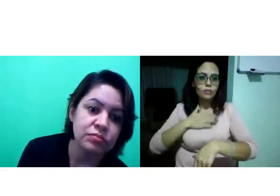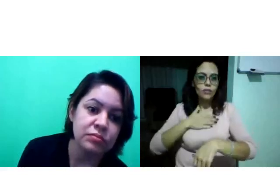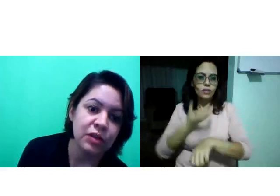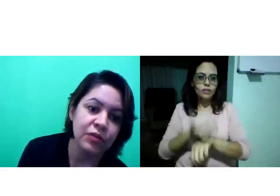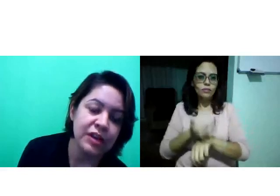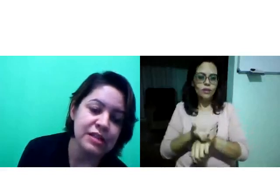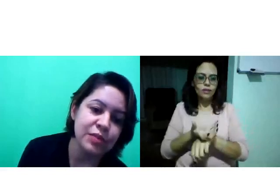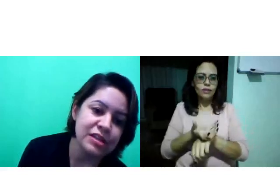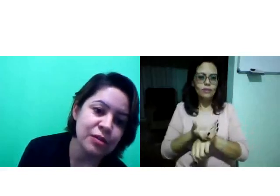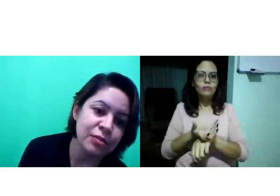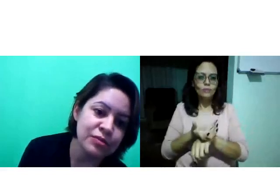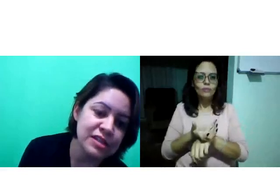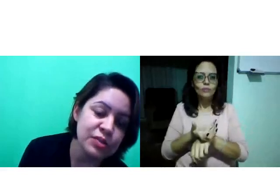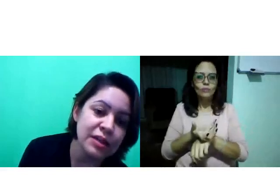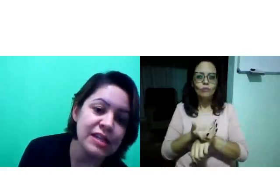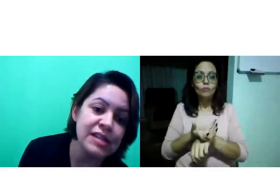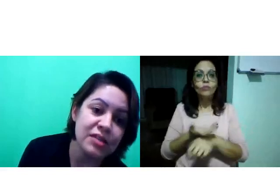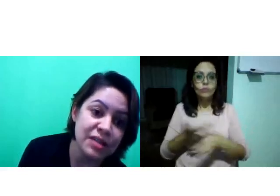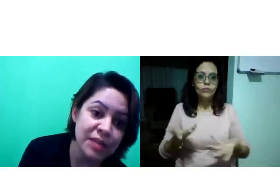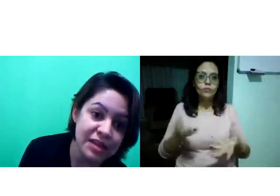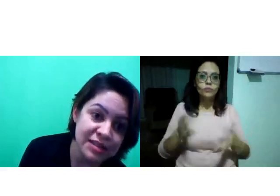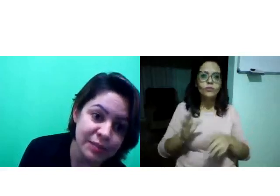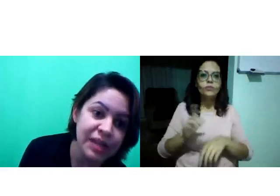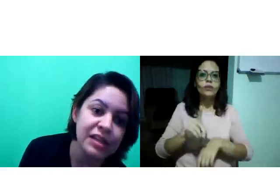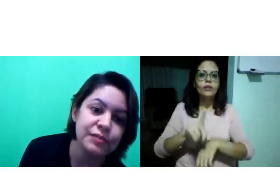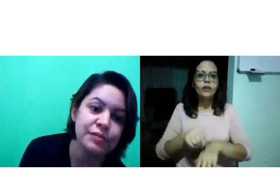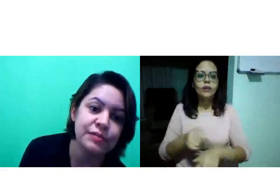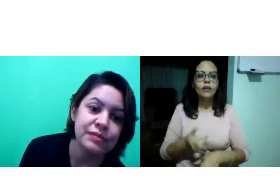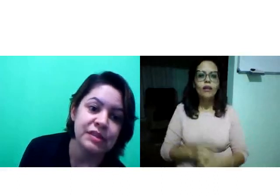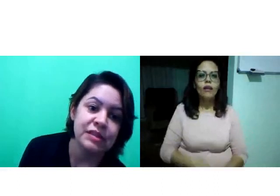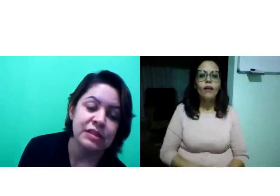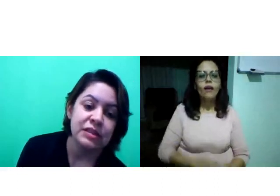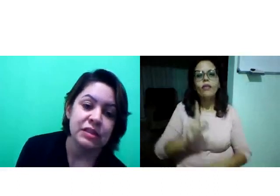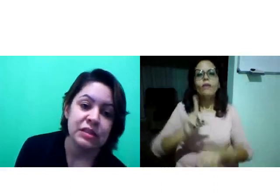Então, talvez, por isso, alguns estejam atrasados na minha disciplina.